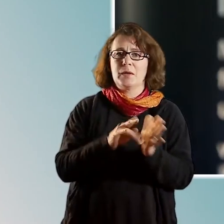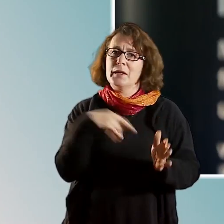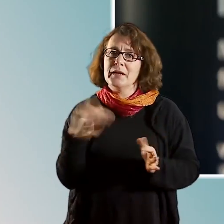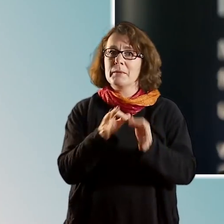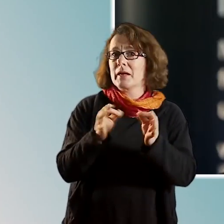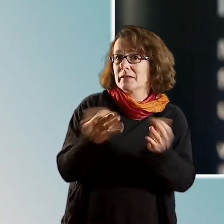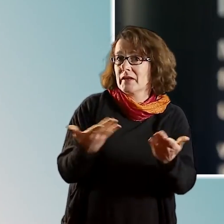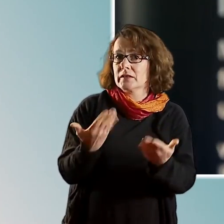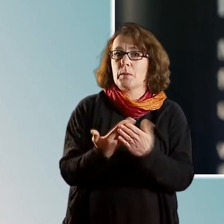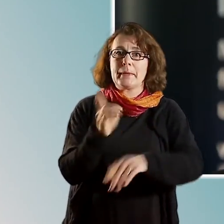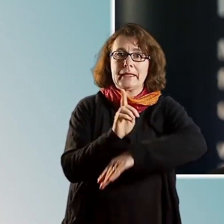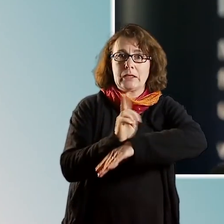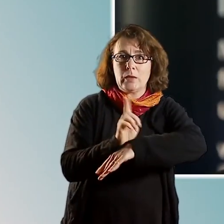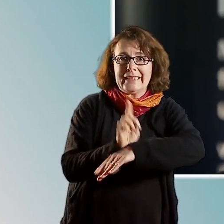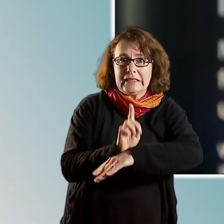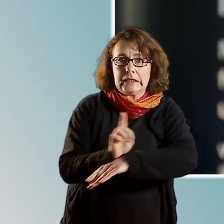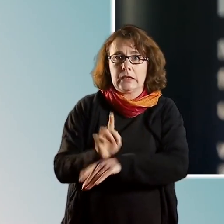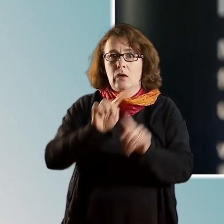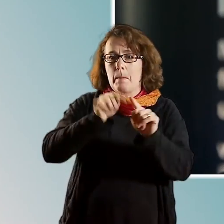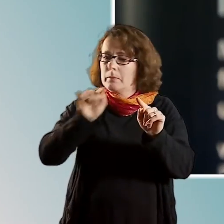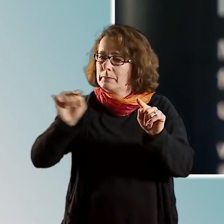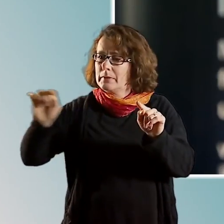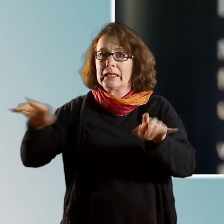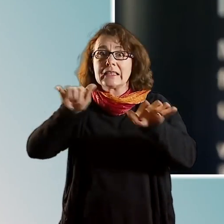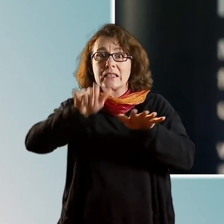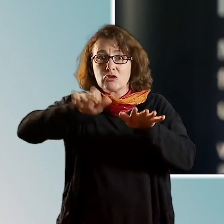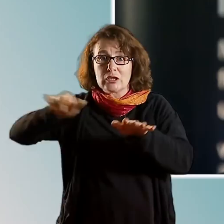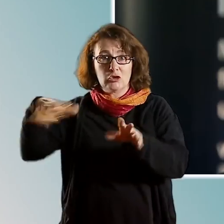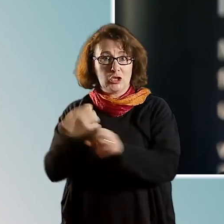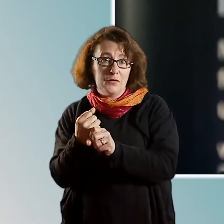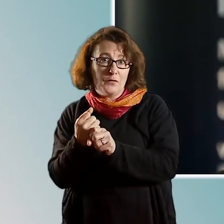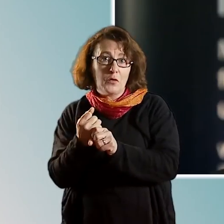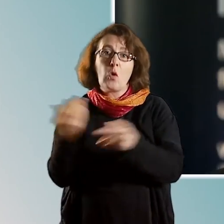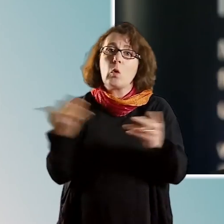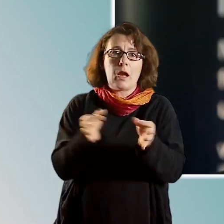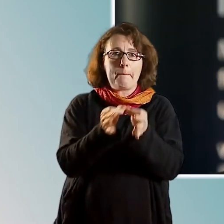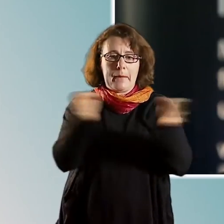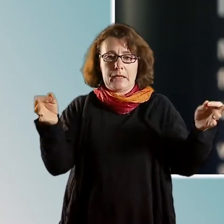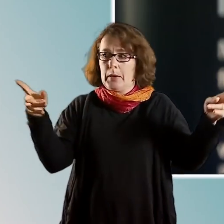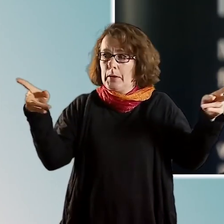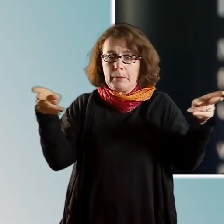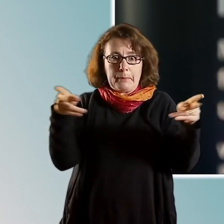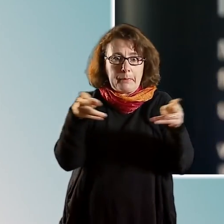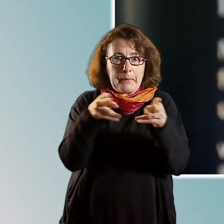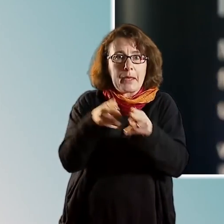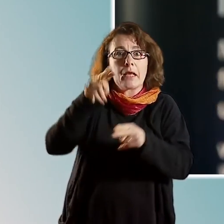Sekundenticks bis auf 16 Stellen hinter dem Komma genau. Wir zerlegen den Meter bis weit hinab in die Nanowelt.